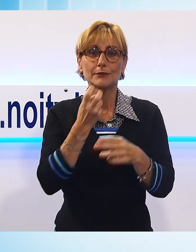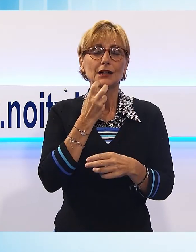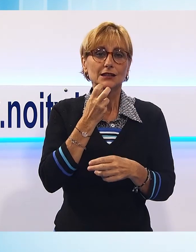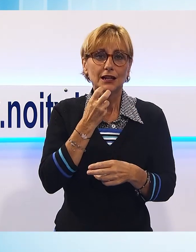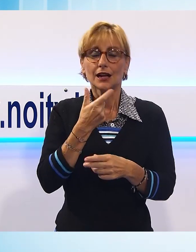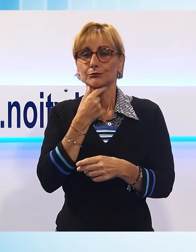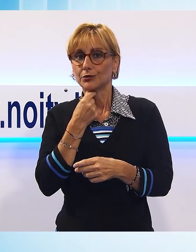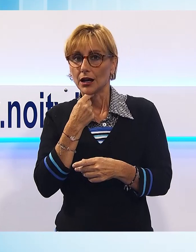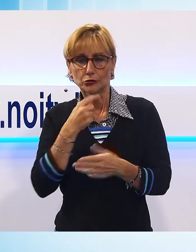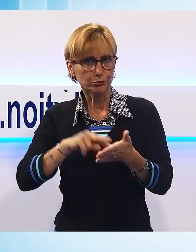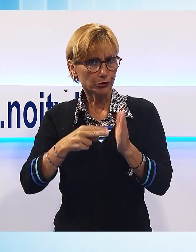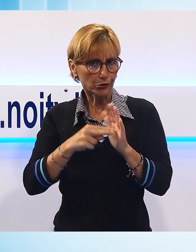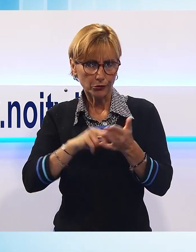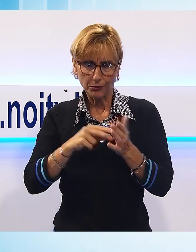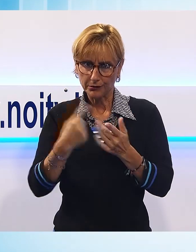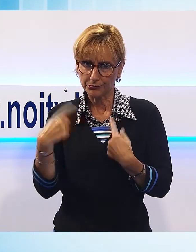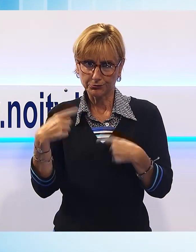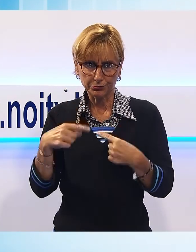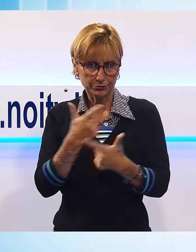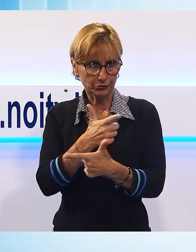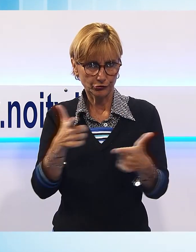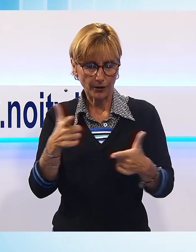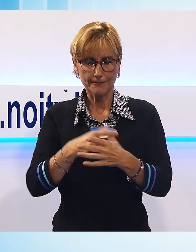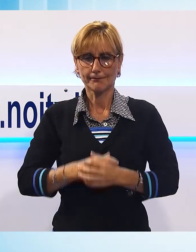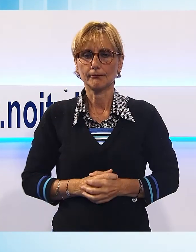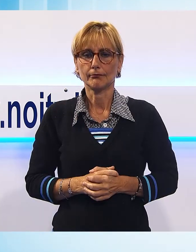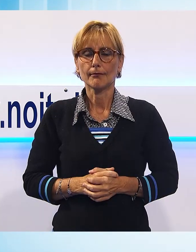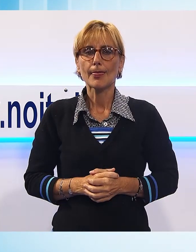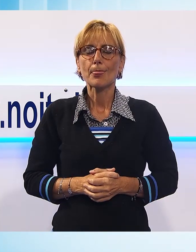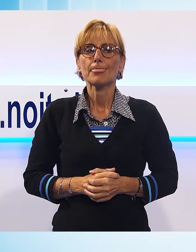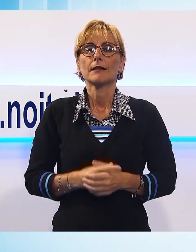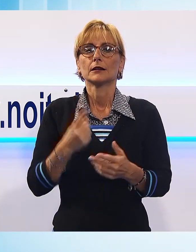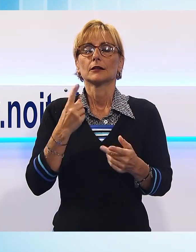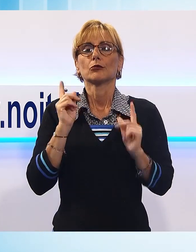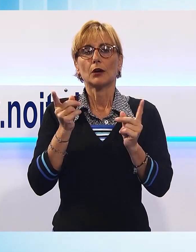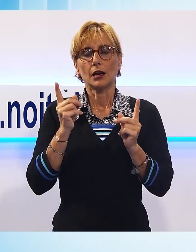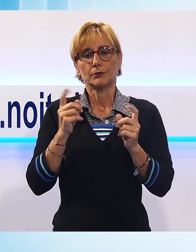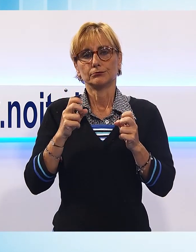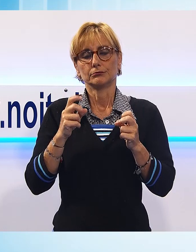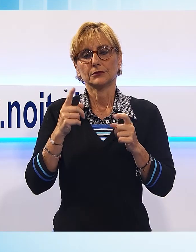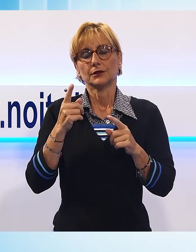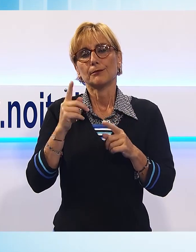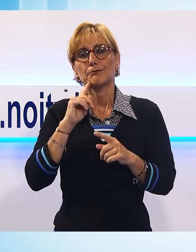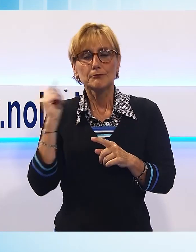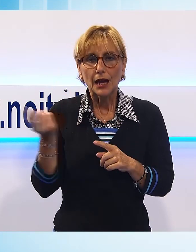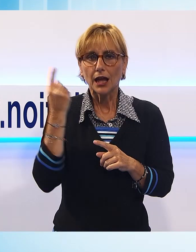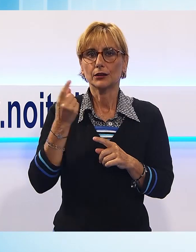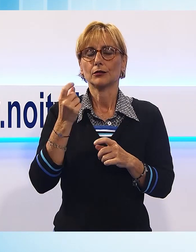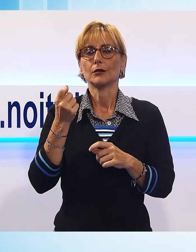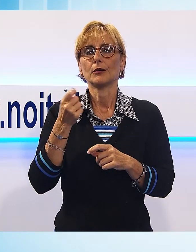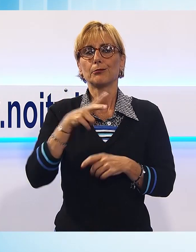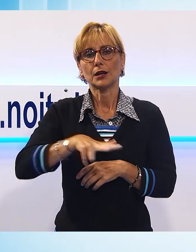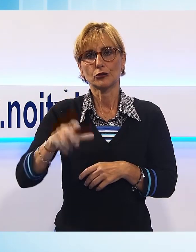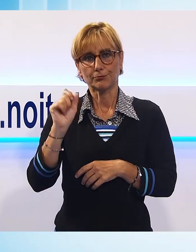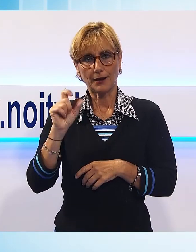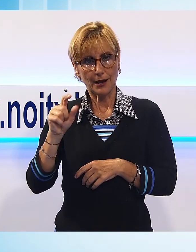dove non ci sarebbero problemi di questo tipo. La soluzione del problema sarebbe quindi quella di ridurre gli spazi dei parcheggi a pagamento dell'ospedale per